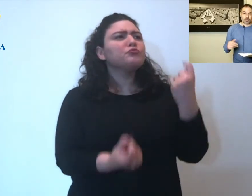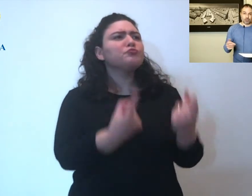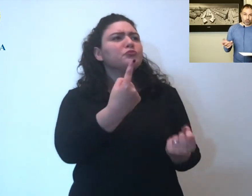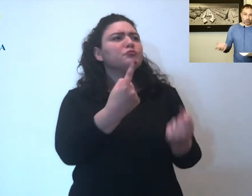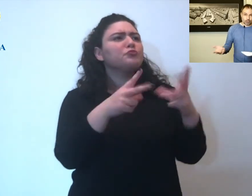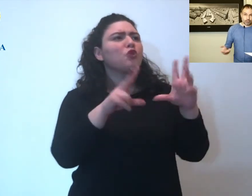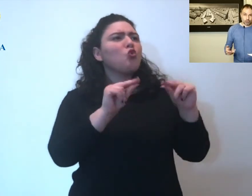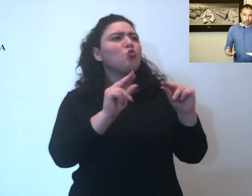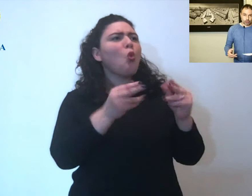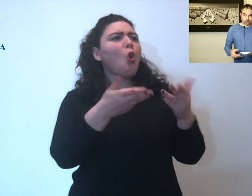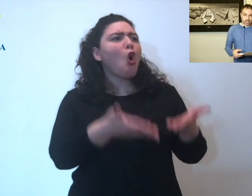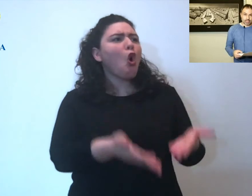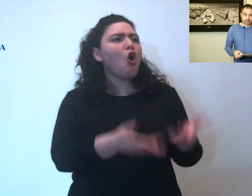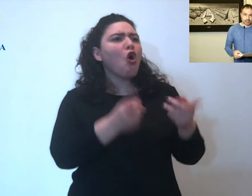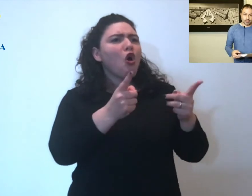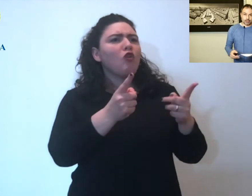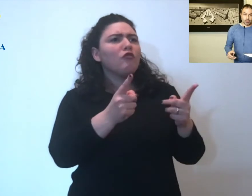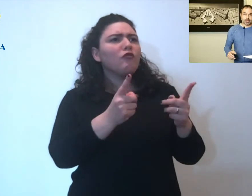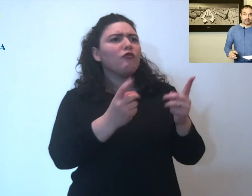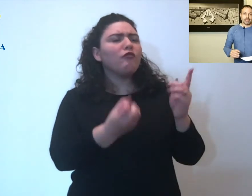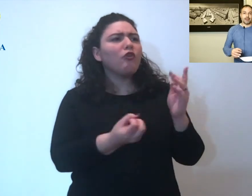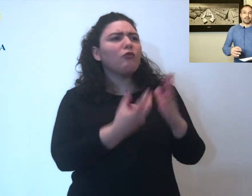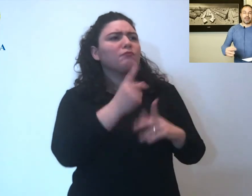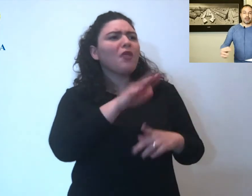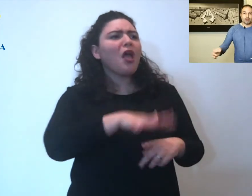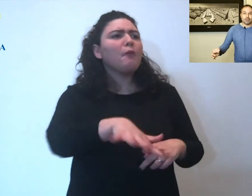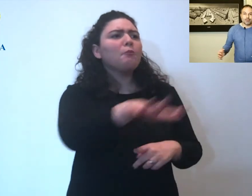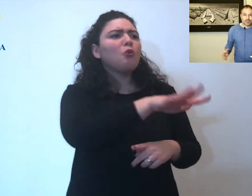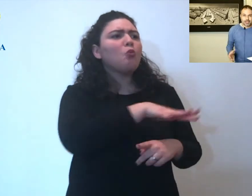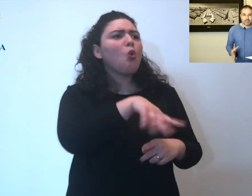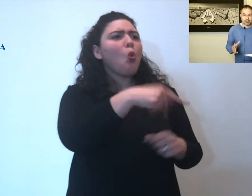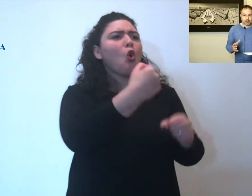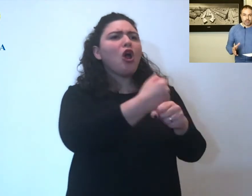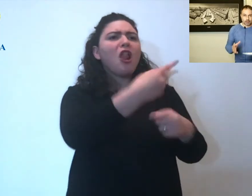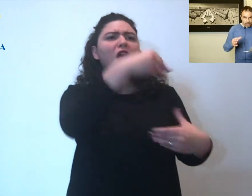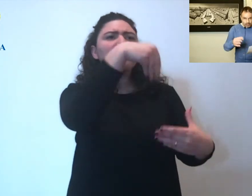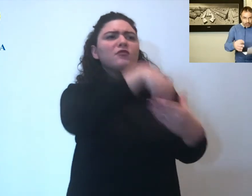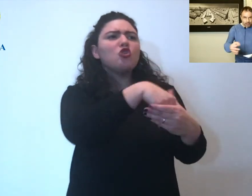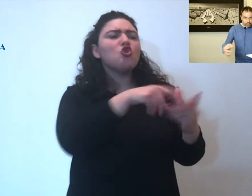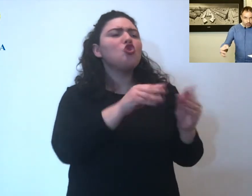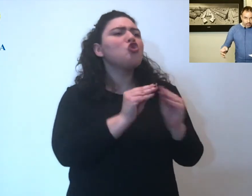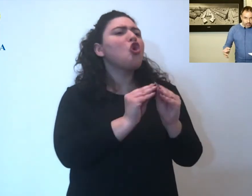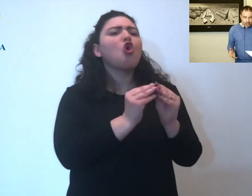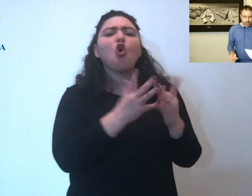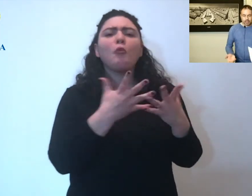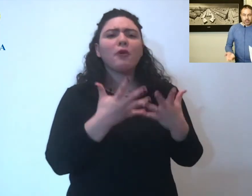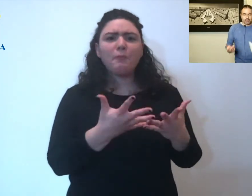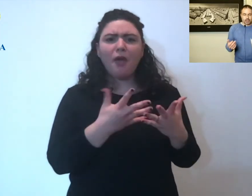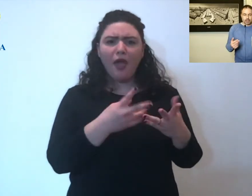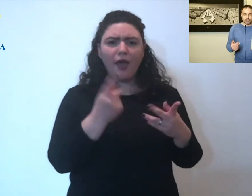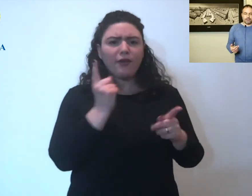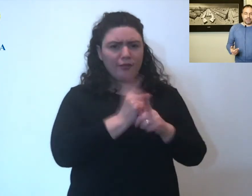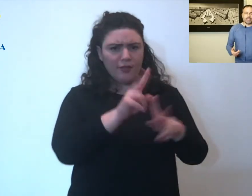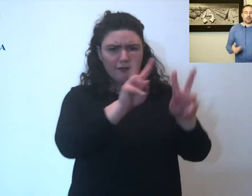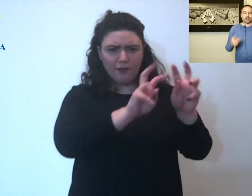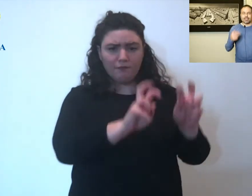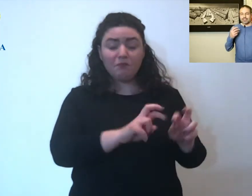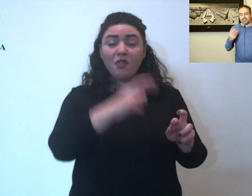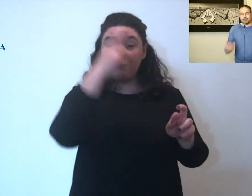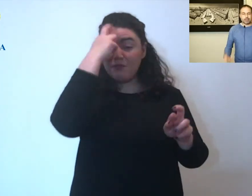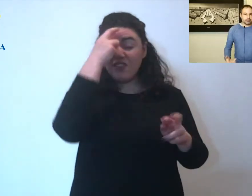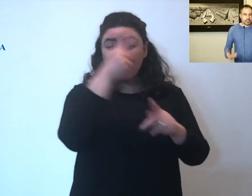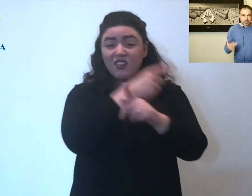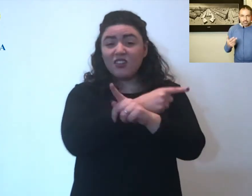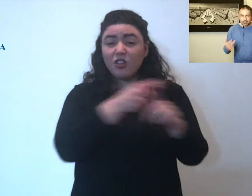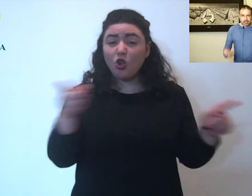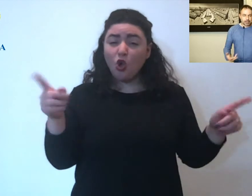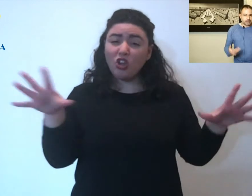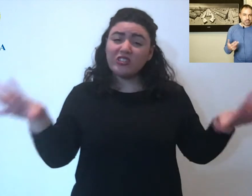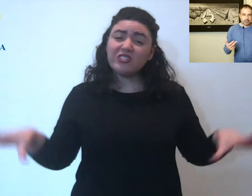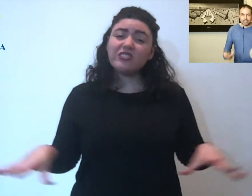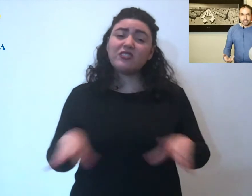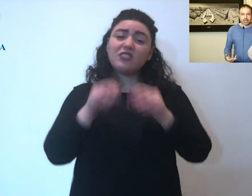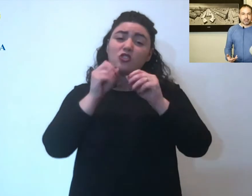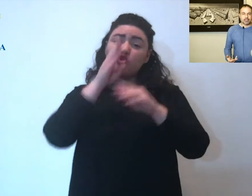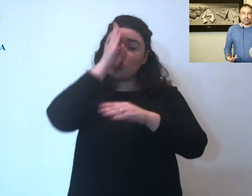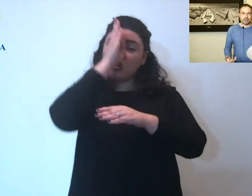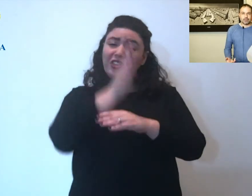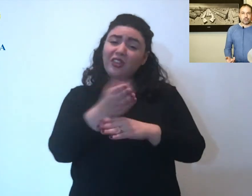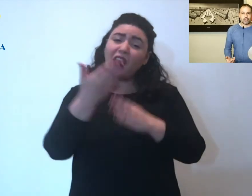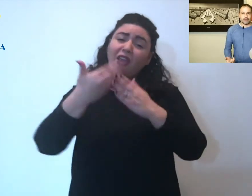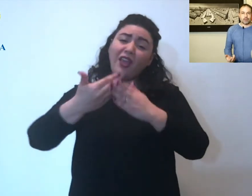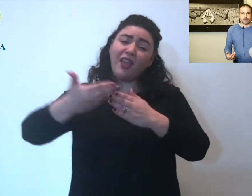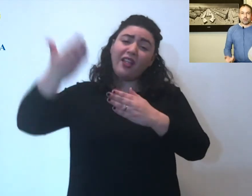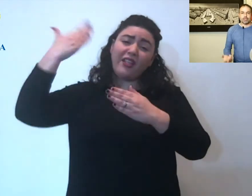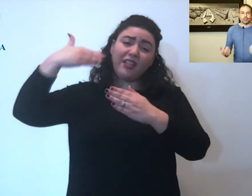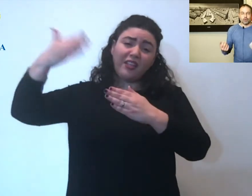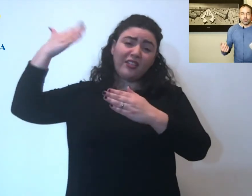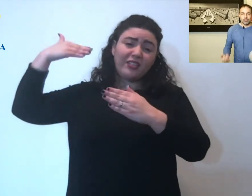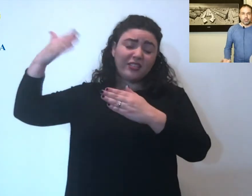che sono appunto stati individuati all'interno di postazioni lavorative quindi vi ricordate le primissime dirette